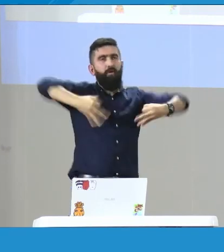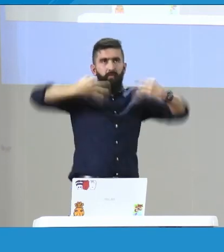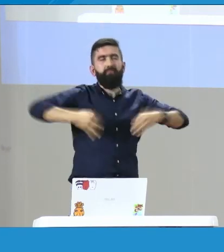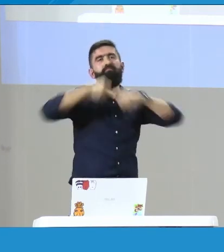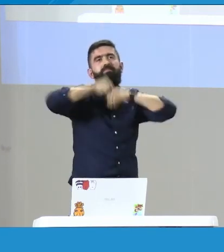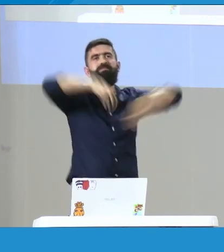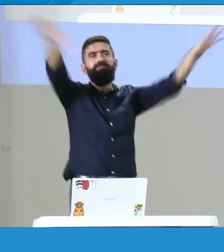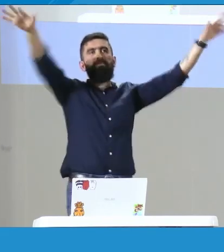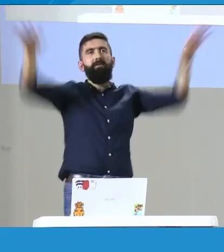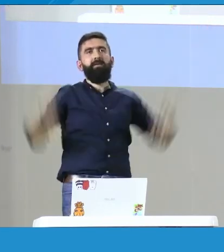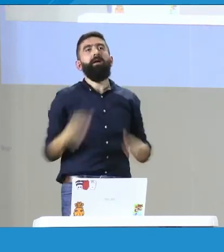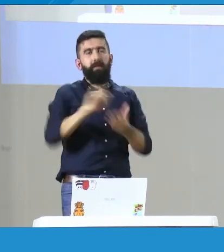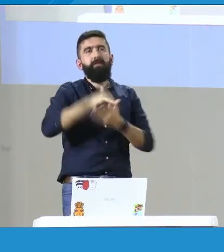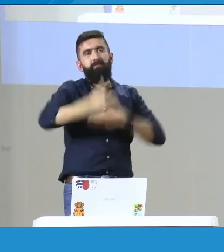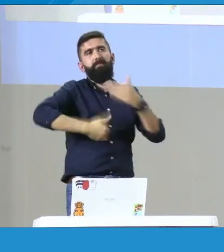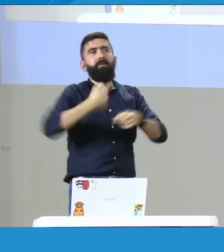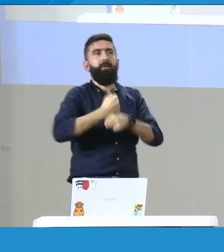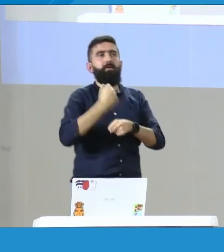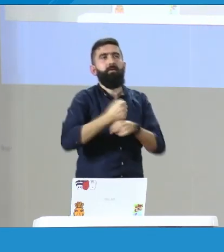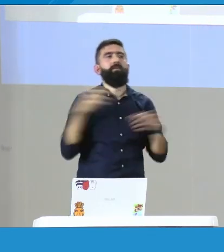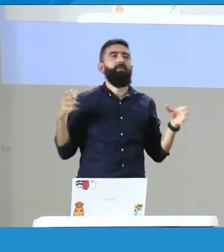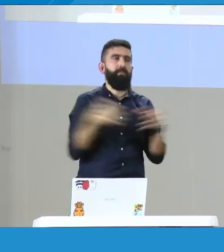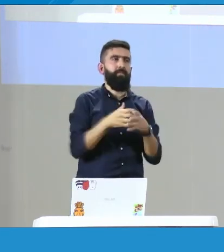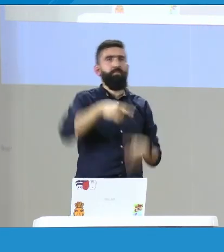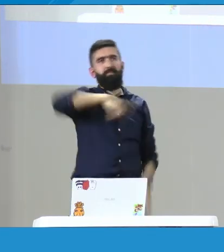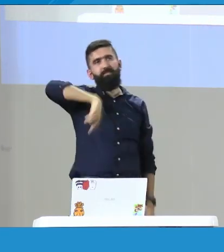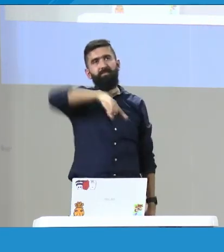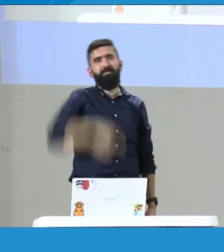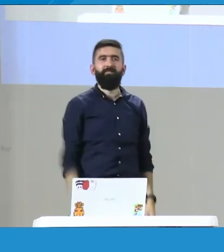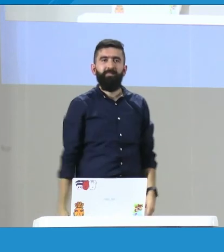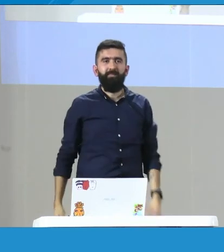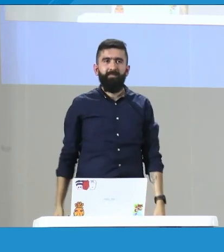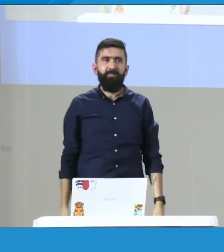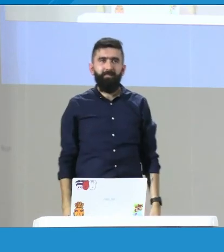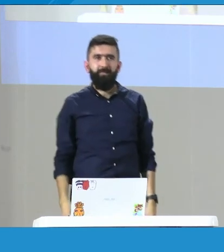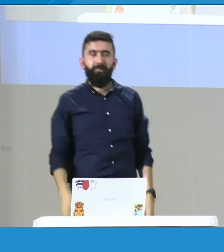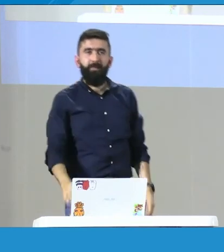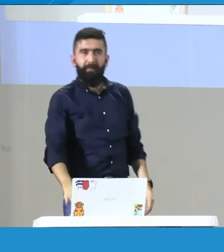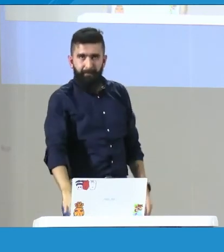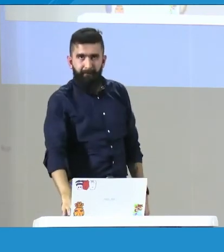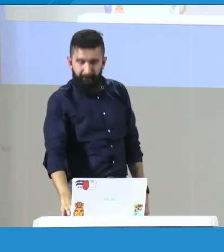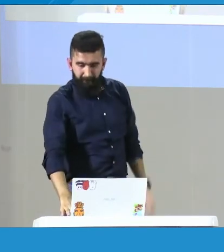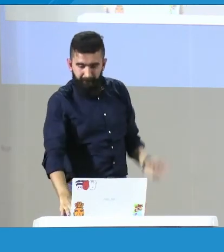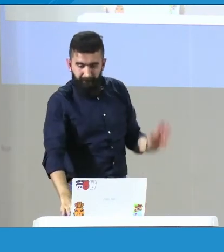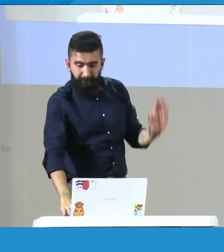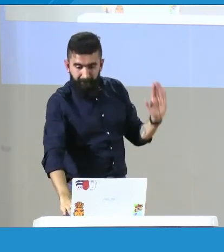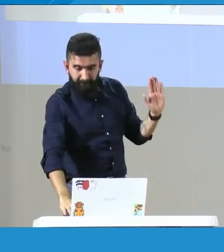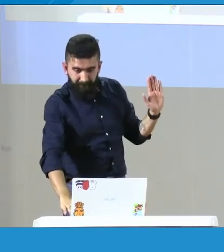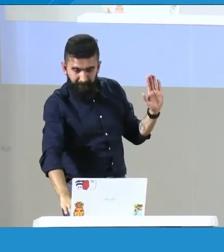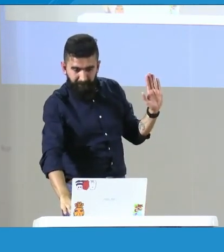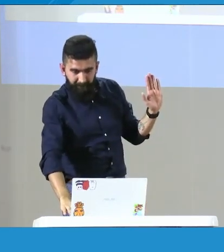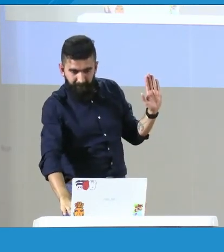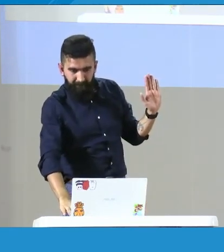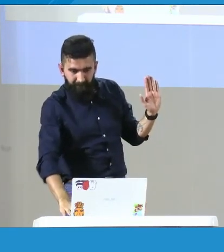recomendaciones tienen y ya oficialmente publicarlo en el 2023, la implementación del mismo se llevaría en el 2023.